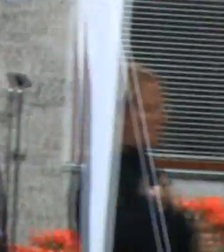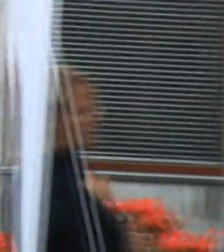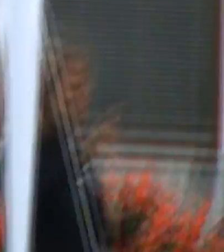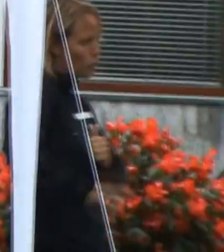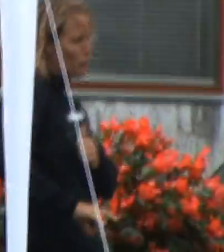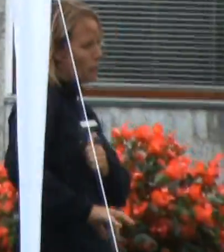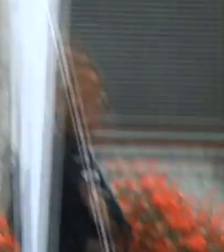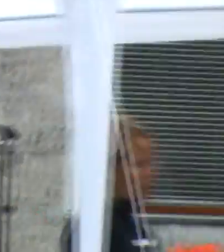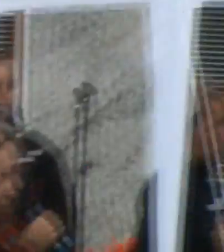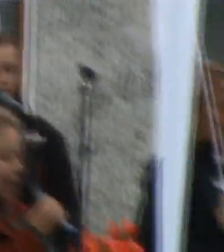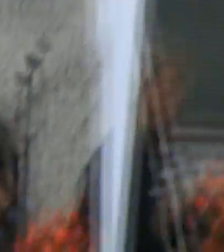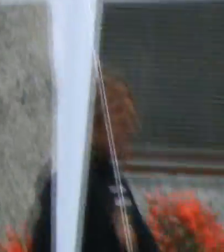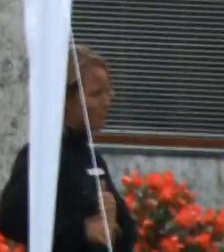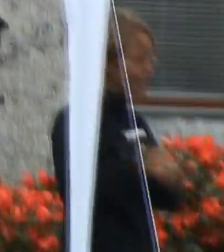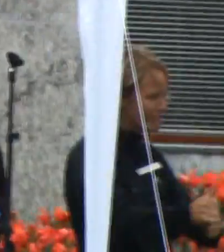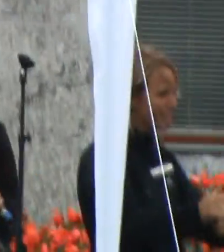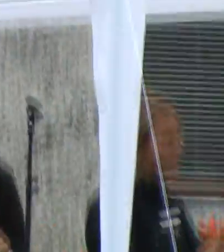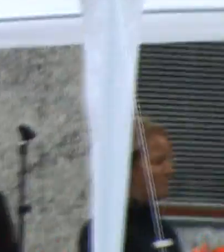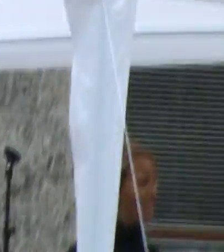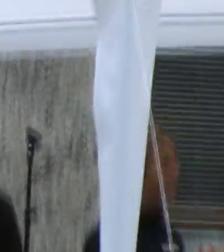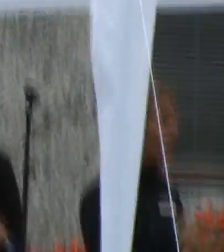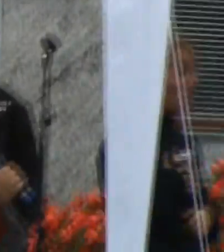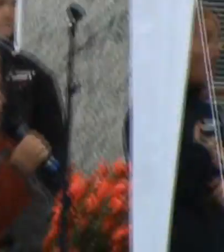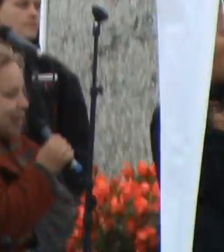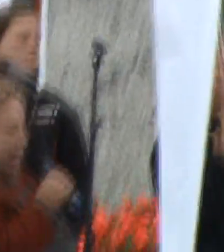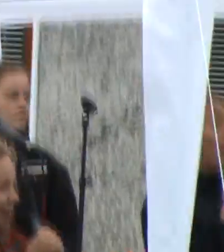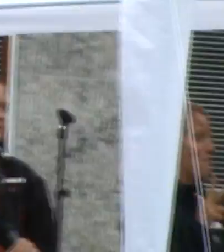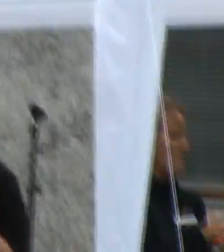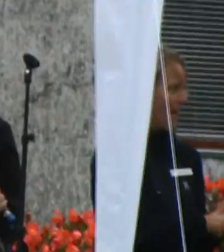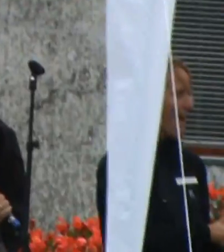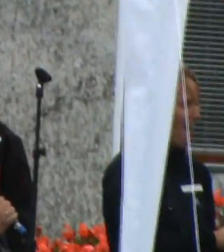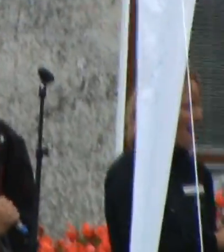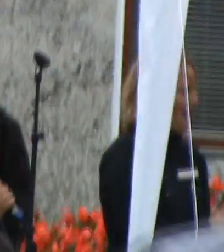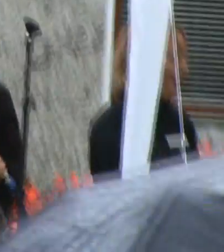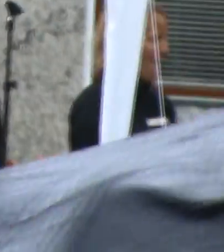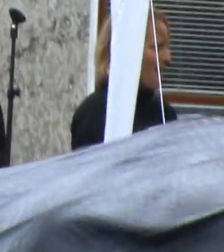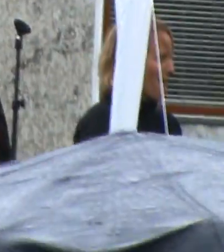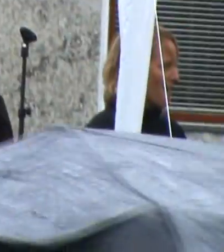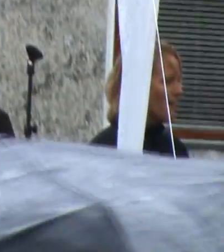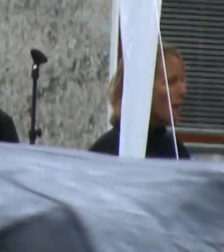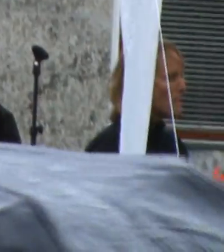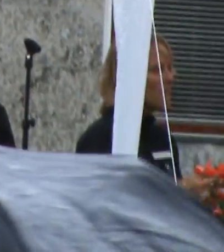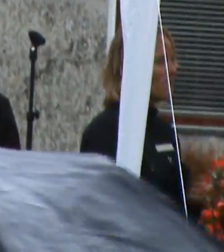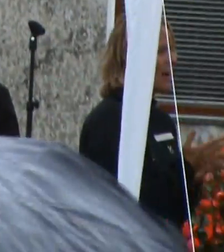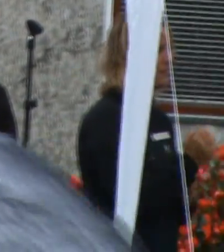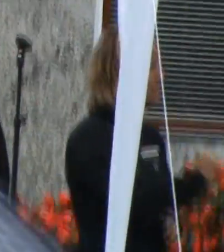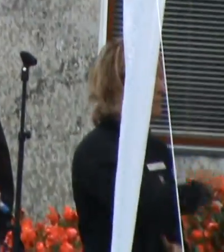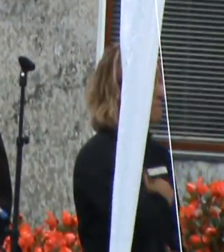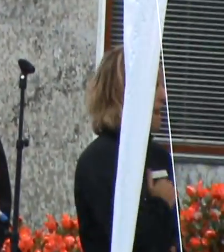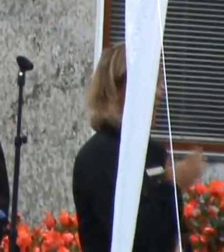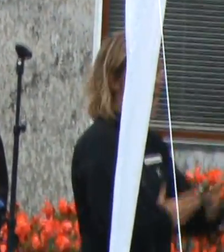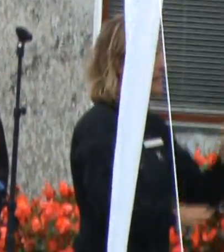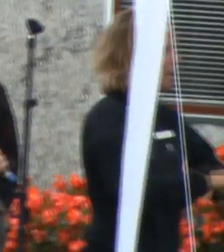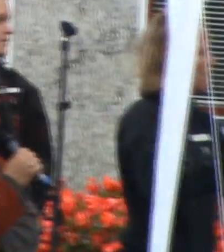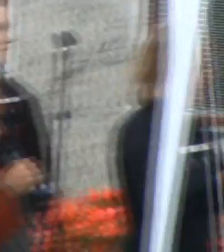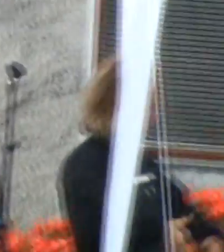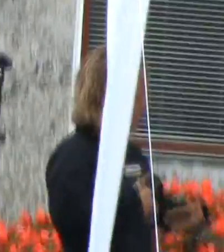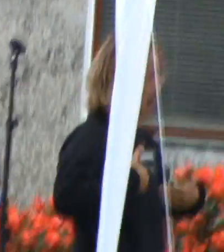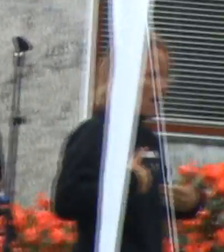så også alt fået kommunen til at bevige. Det var dejligt. Så det er faktisk ikke mit handikapp, der begrænser mig. Det er